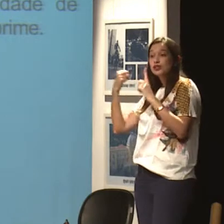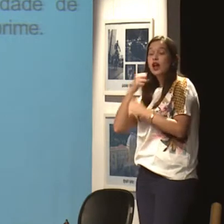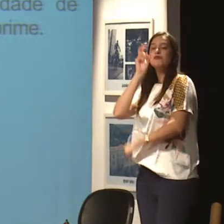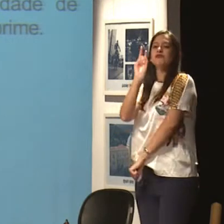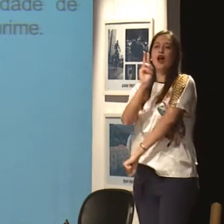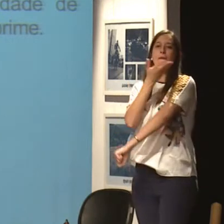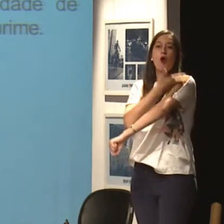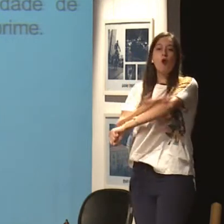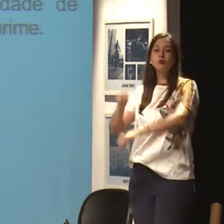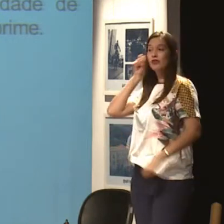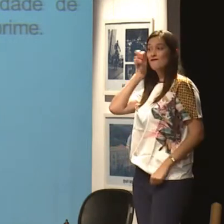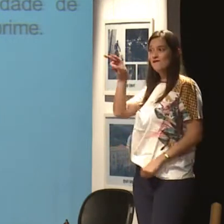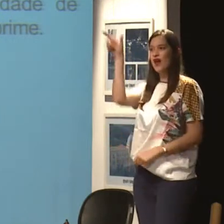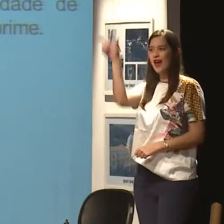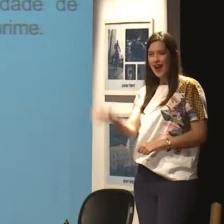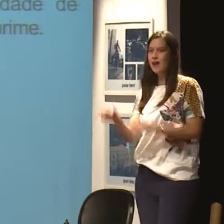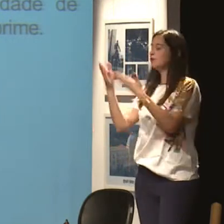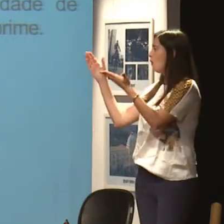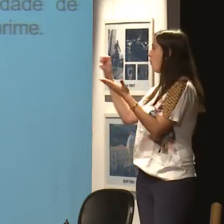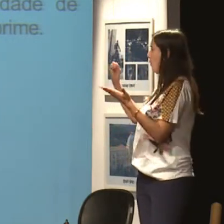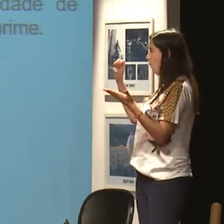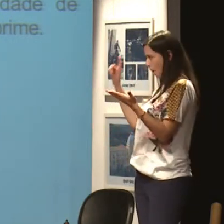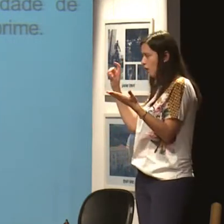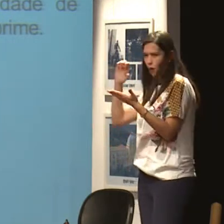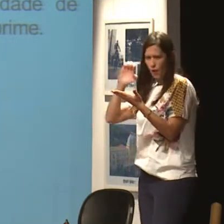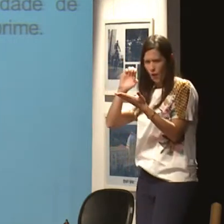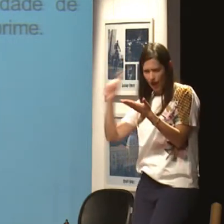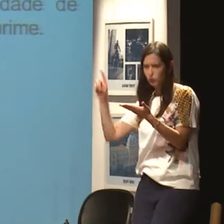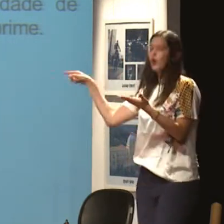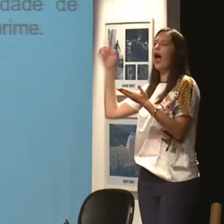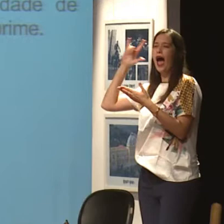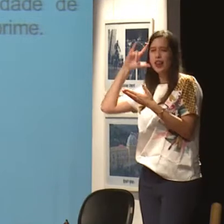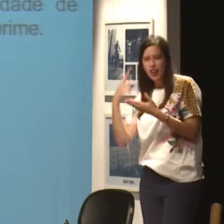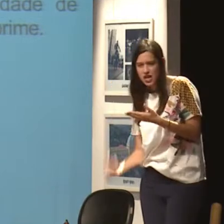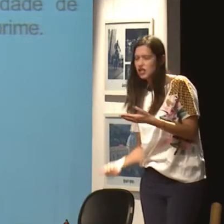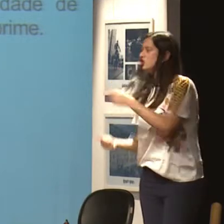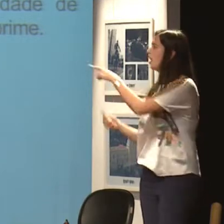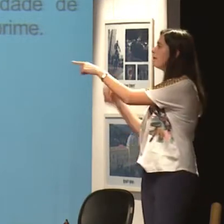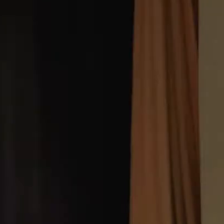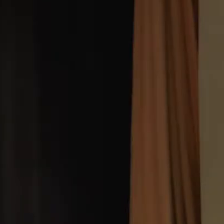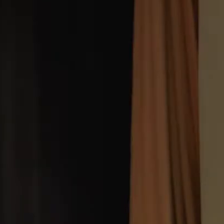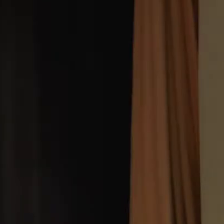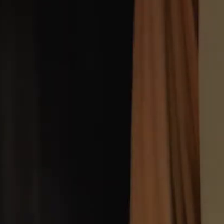na sociedade, porque é muito mais fácil, né, de se adaptar, de se acostumar. Como foi falado, né,